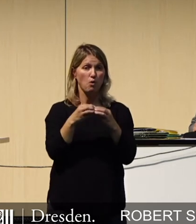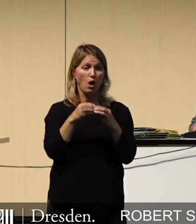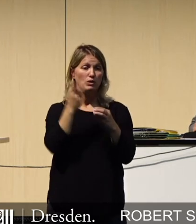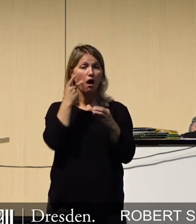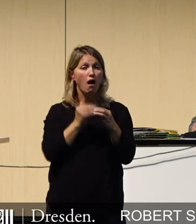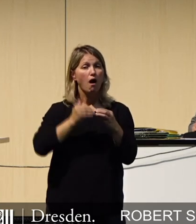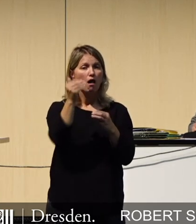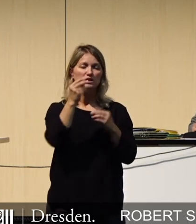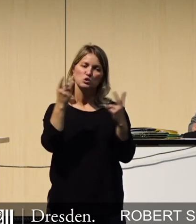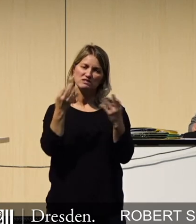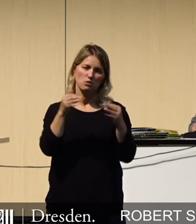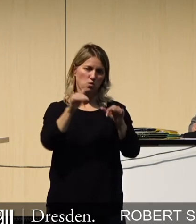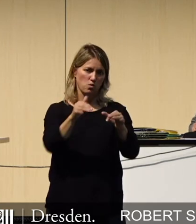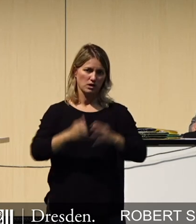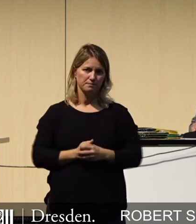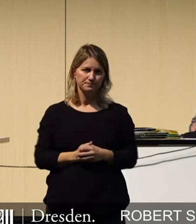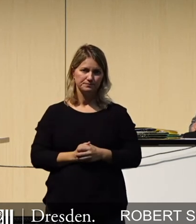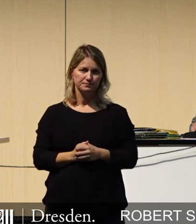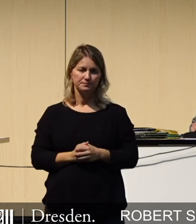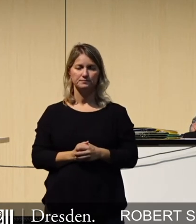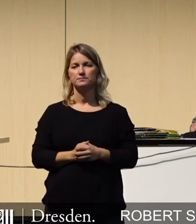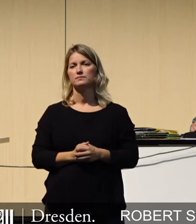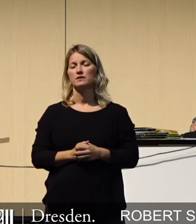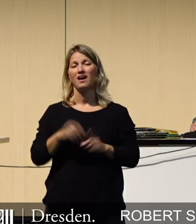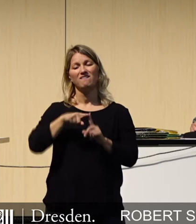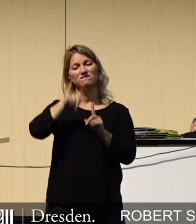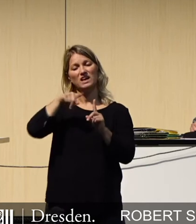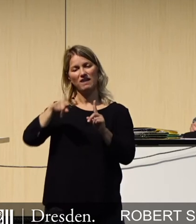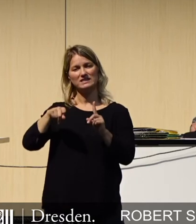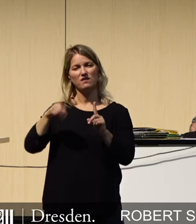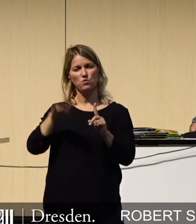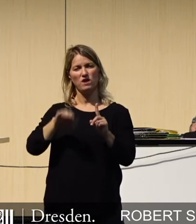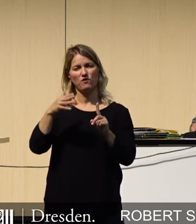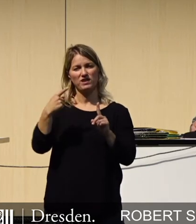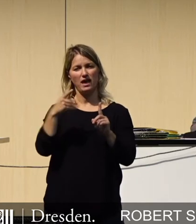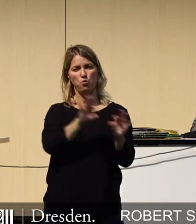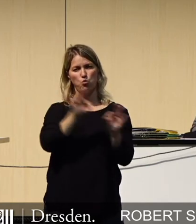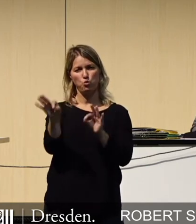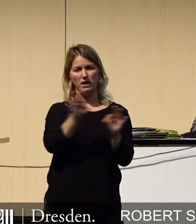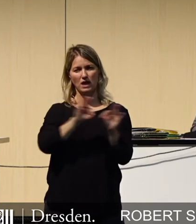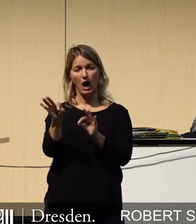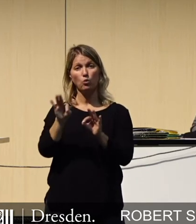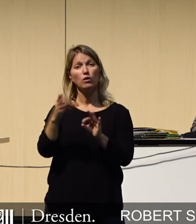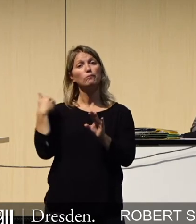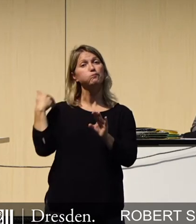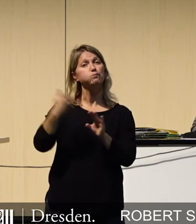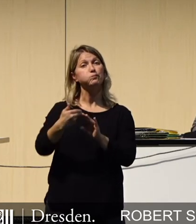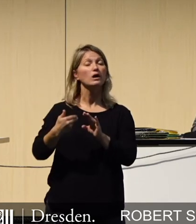steigt. Die Frequenzen, auf denen 5G übertragen werden, sind übrigens nichts Neues.